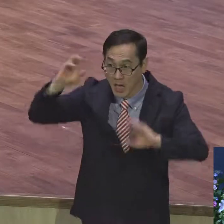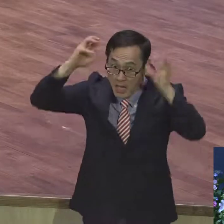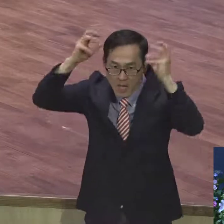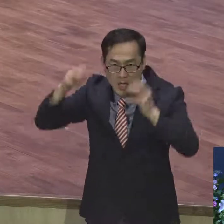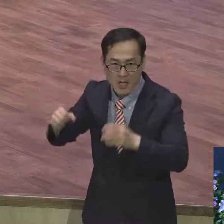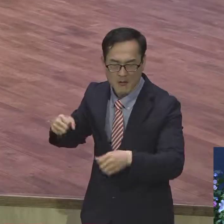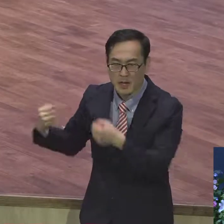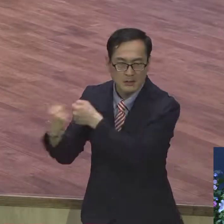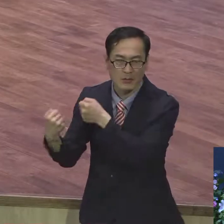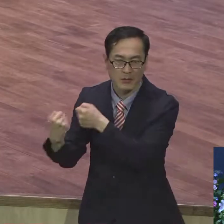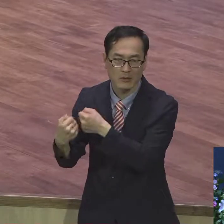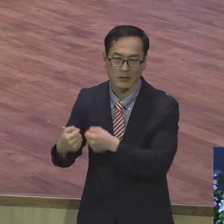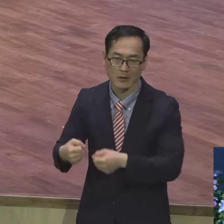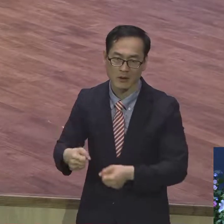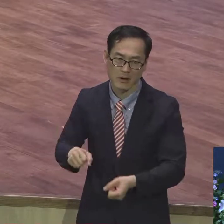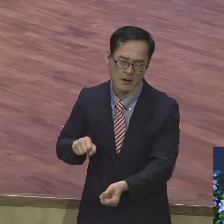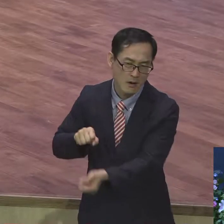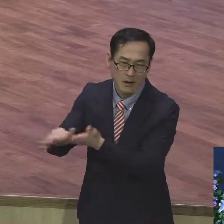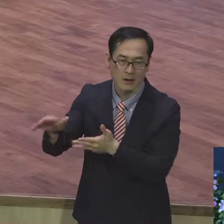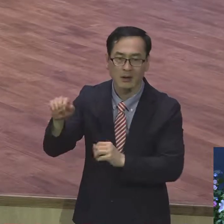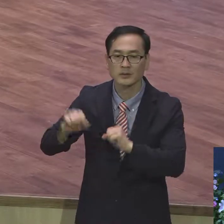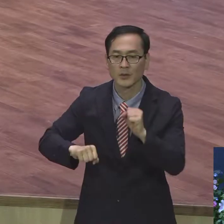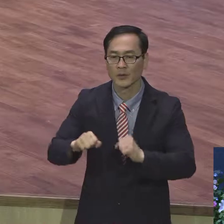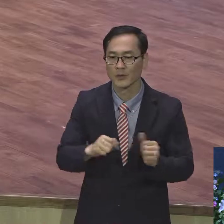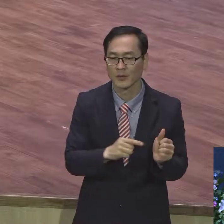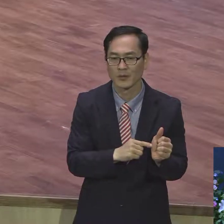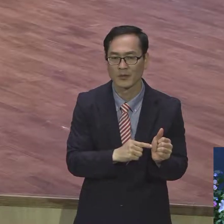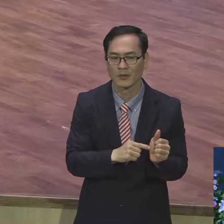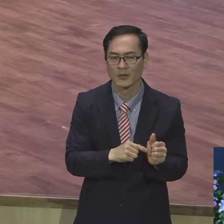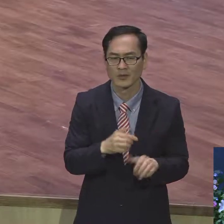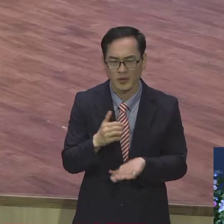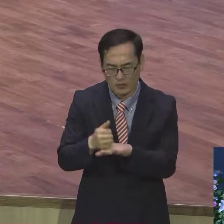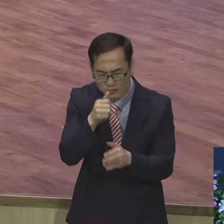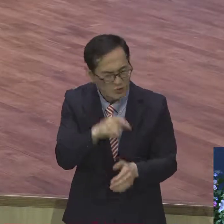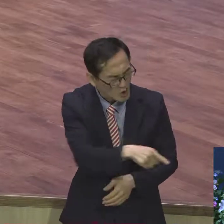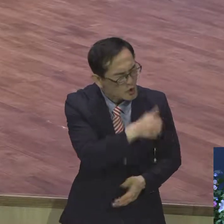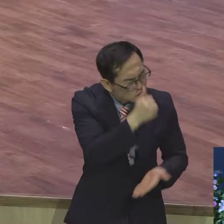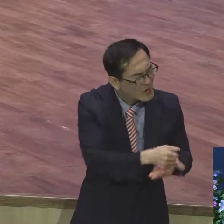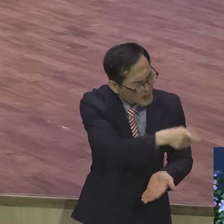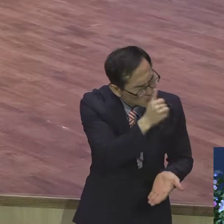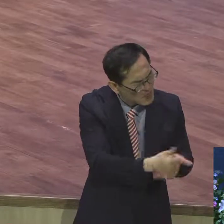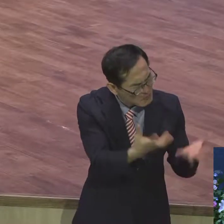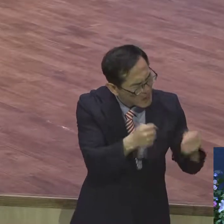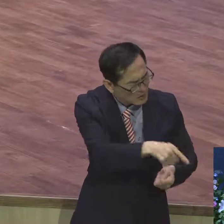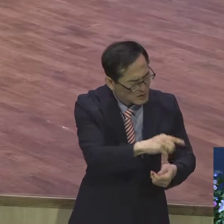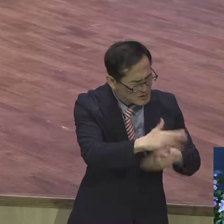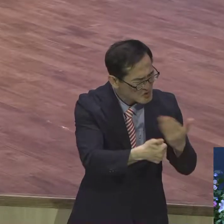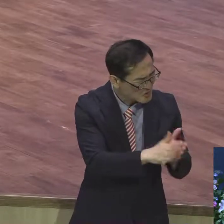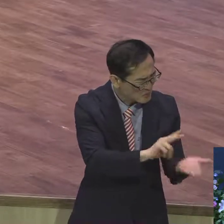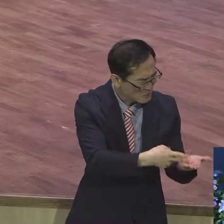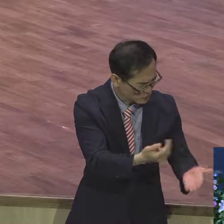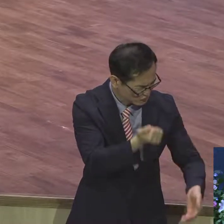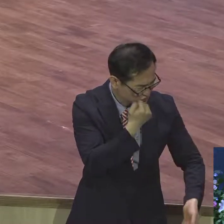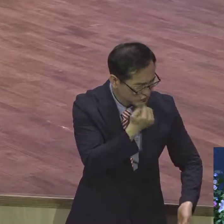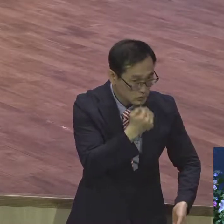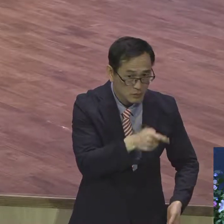이렇게 정지어식을 심어줄 때에 마틴 루트의 대응법이